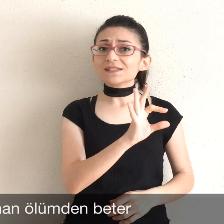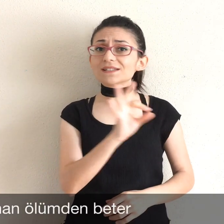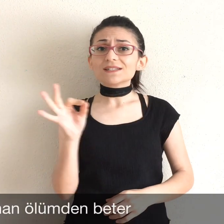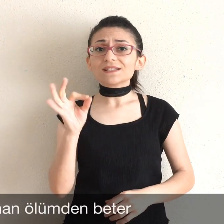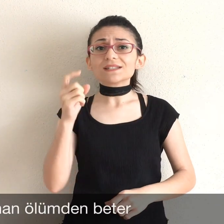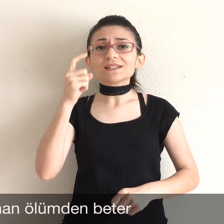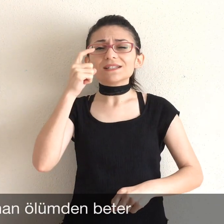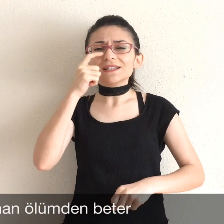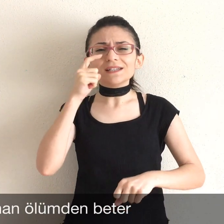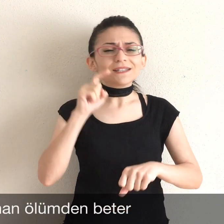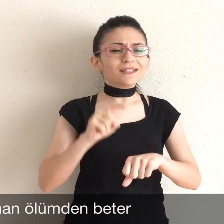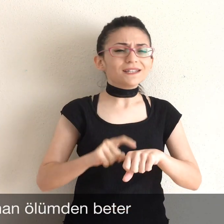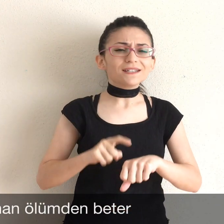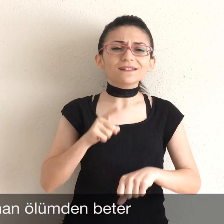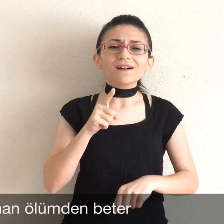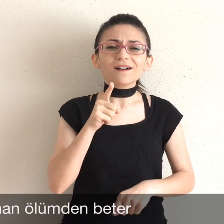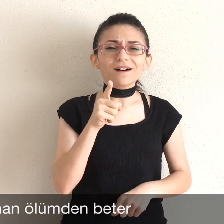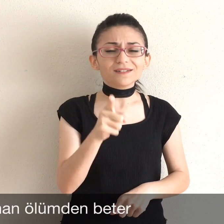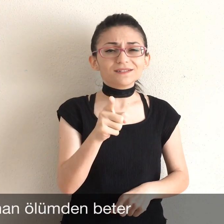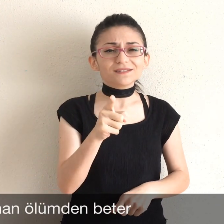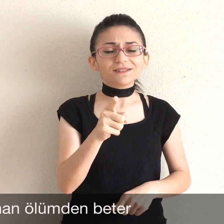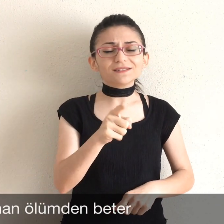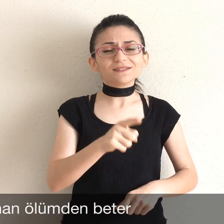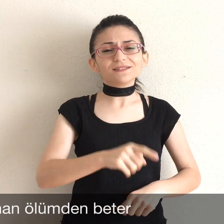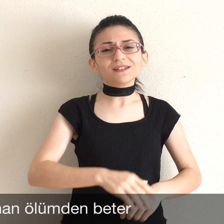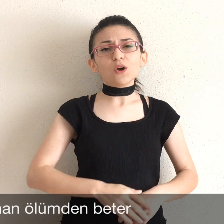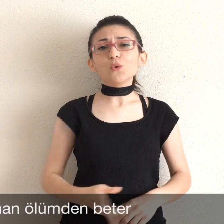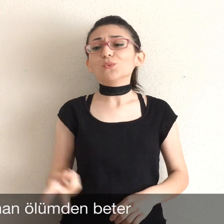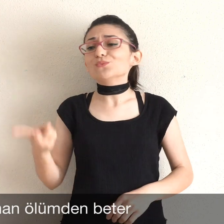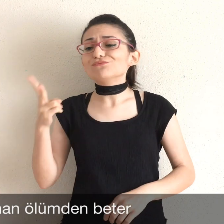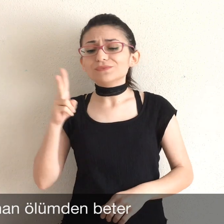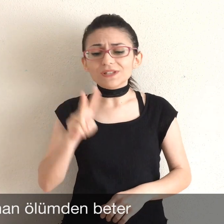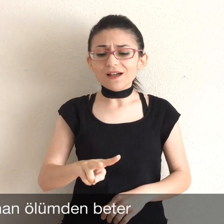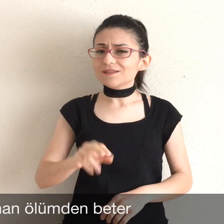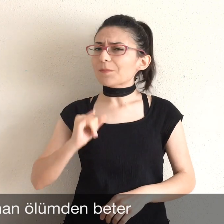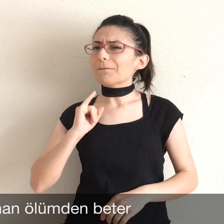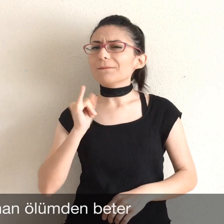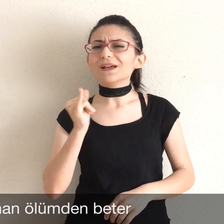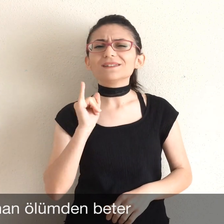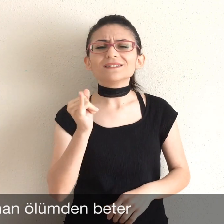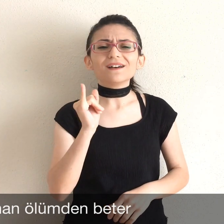Sensizlik inan, ölümden beter